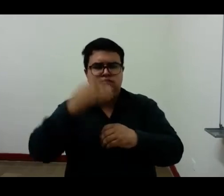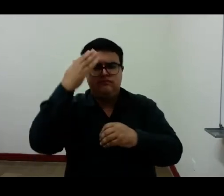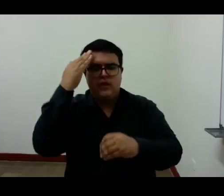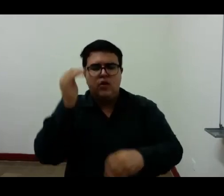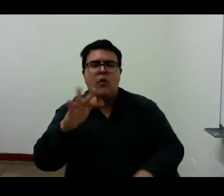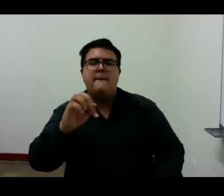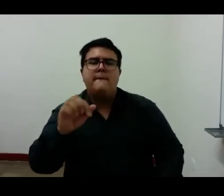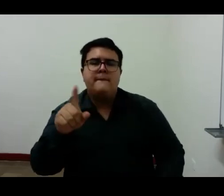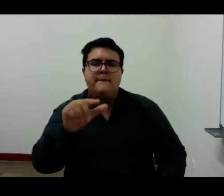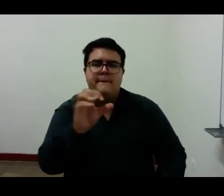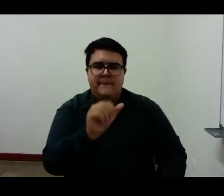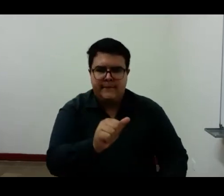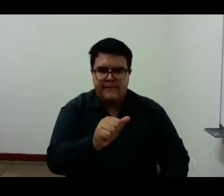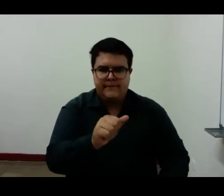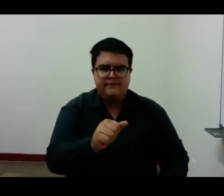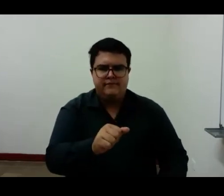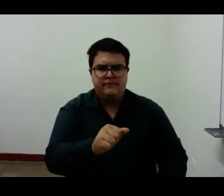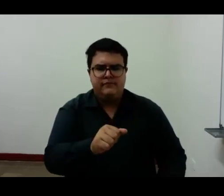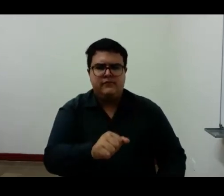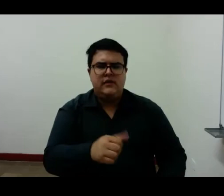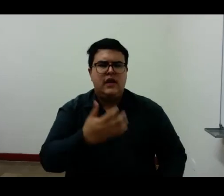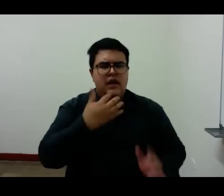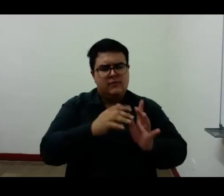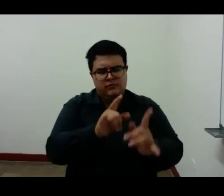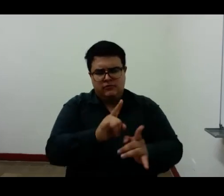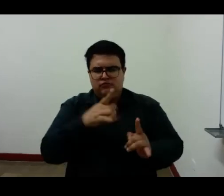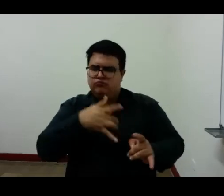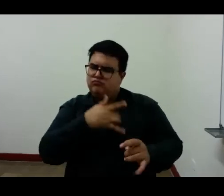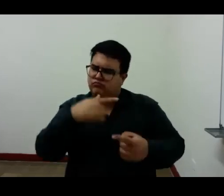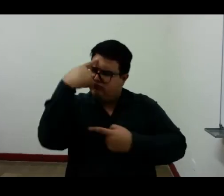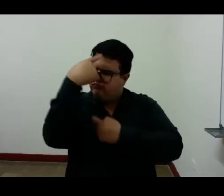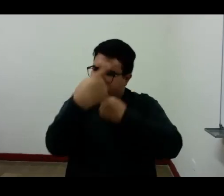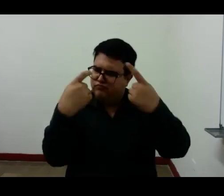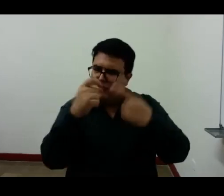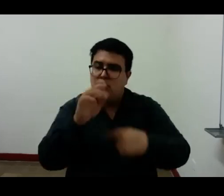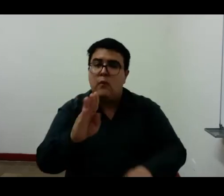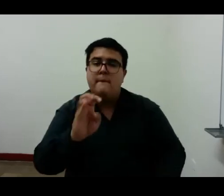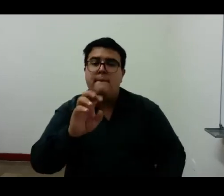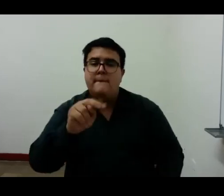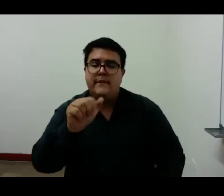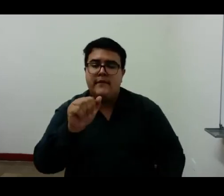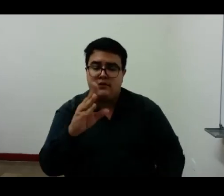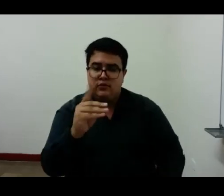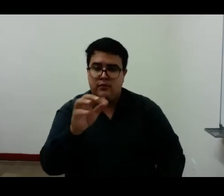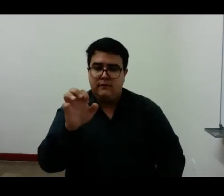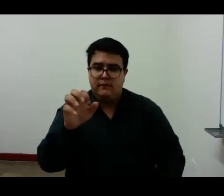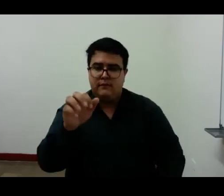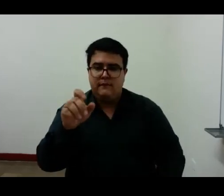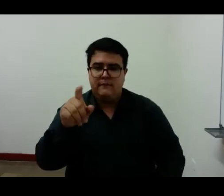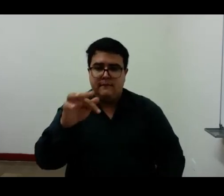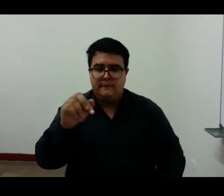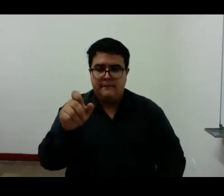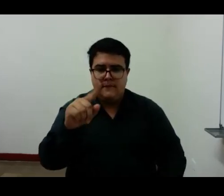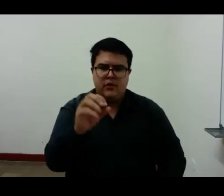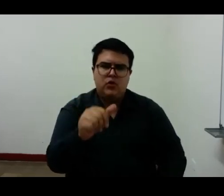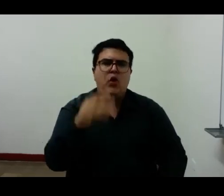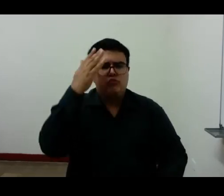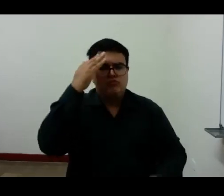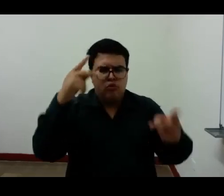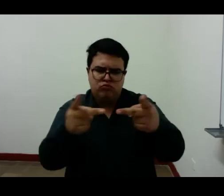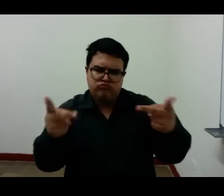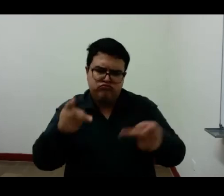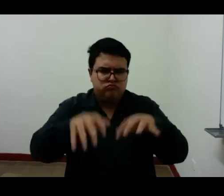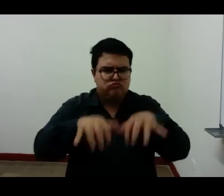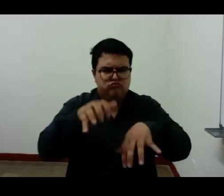la que transita la figura de Bernardo Soares empleado de oficina de la